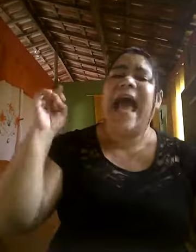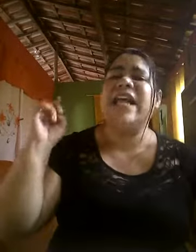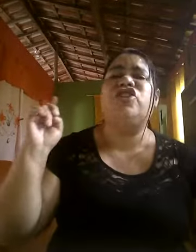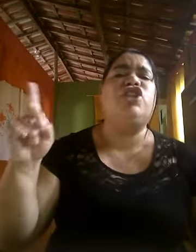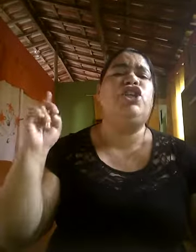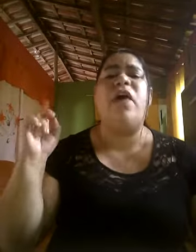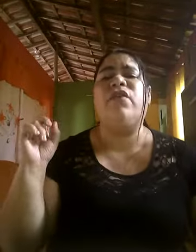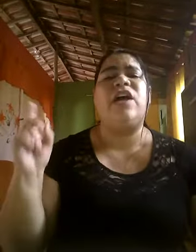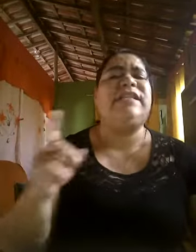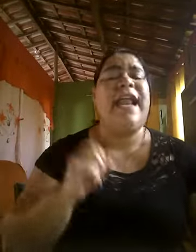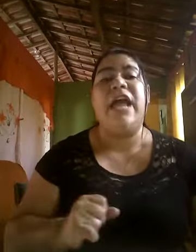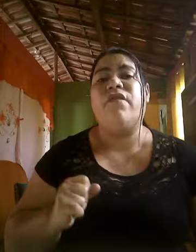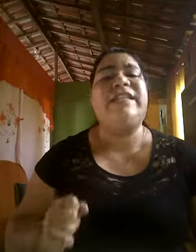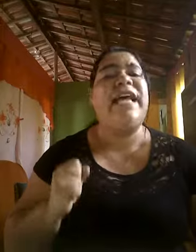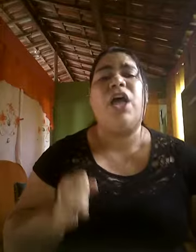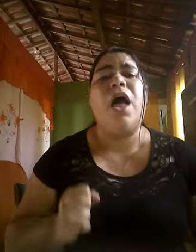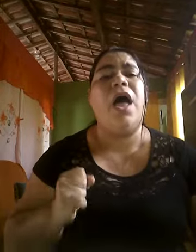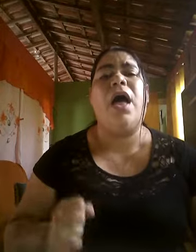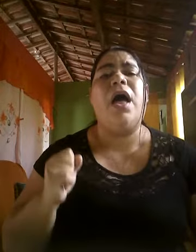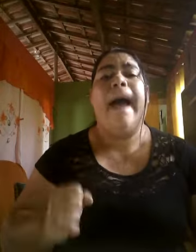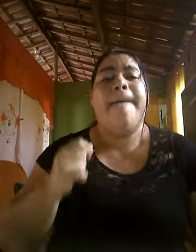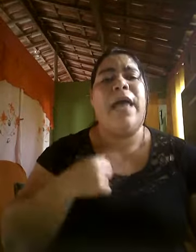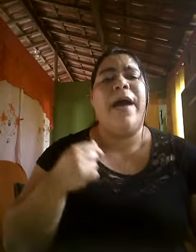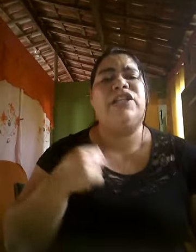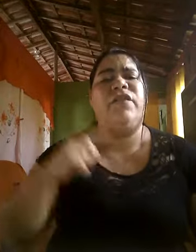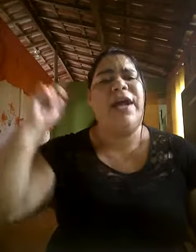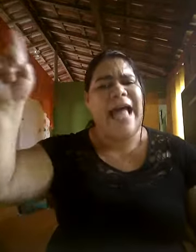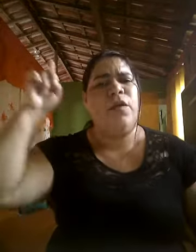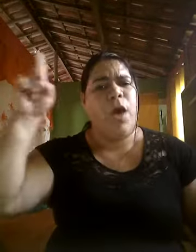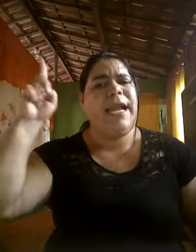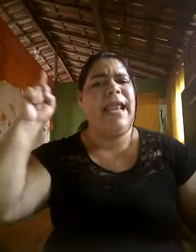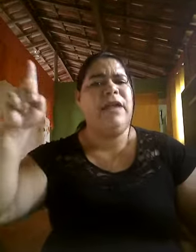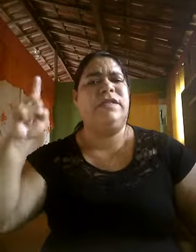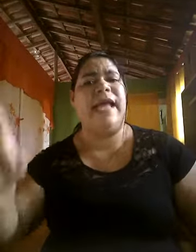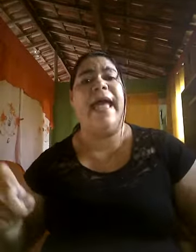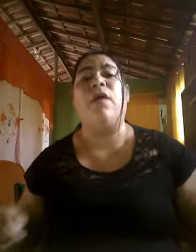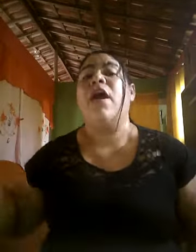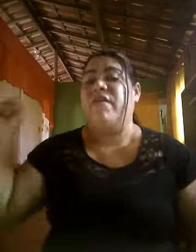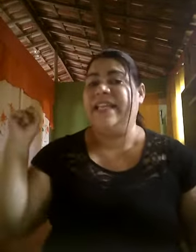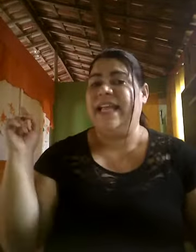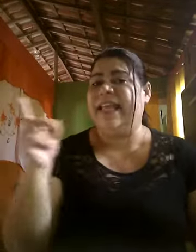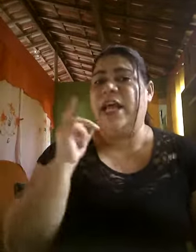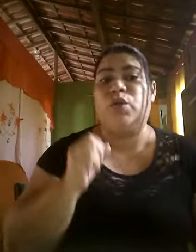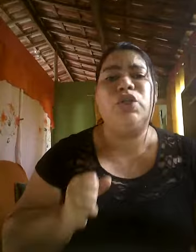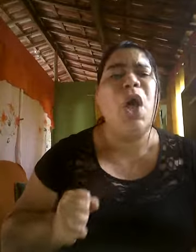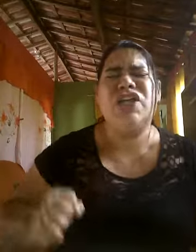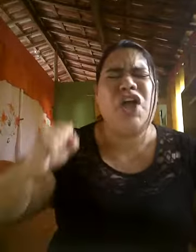garantiu de novo que eu serei um vencedor. Meu advogado mora lá no céu, verdadeiro, justo,